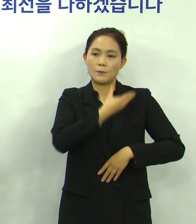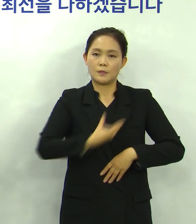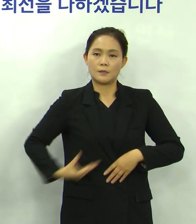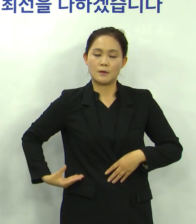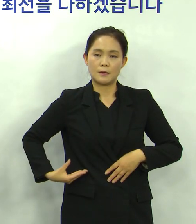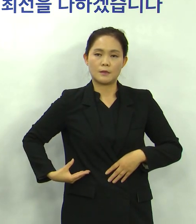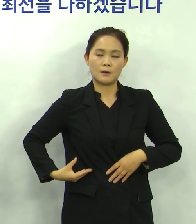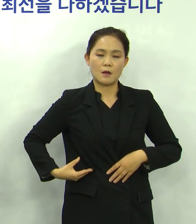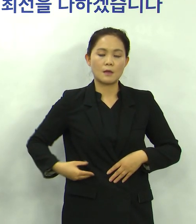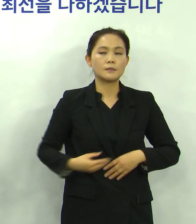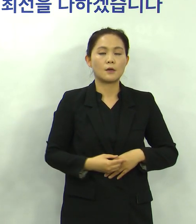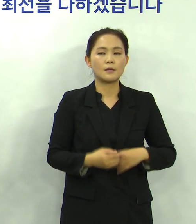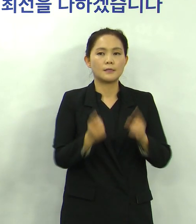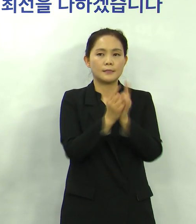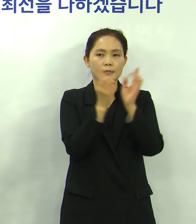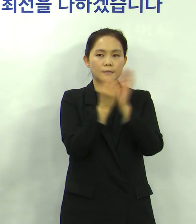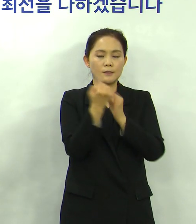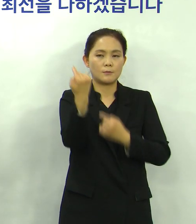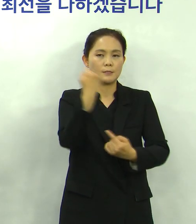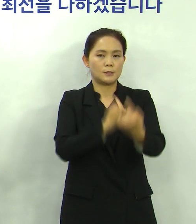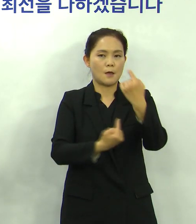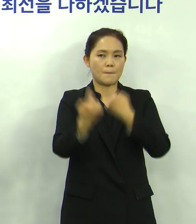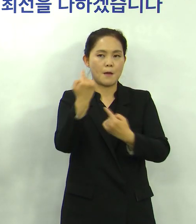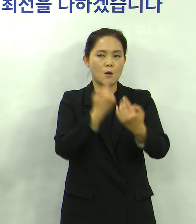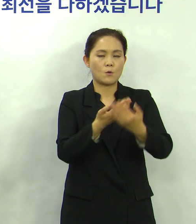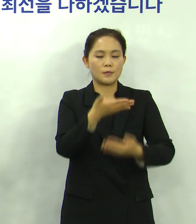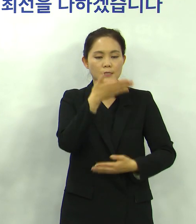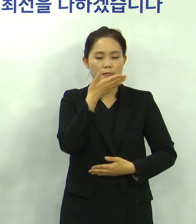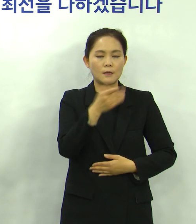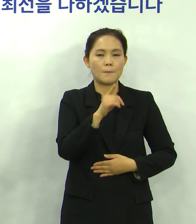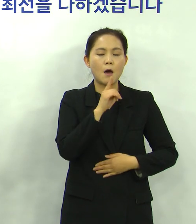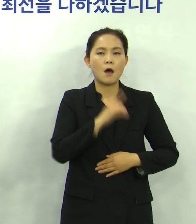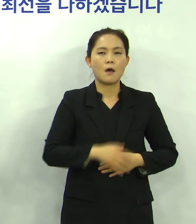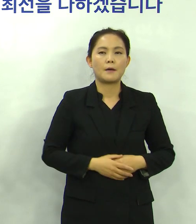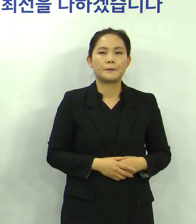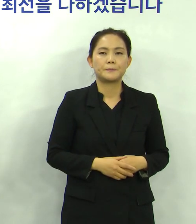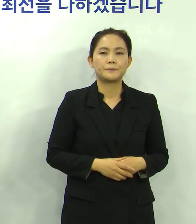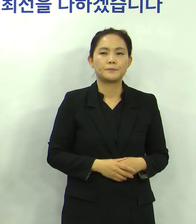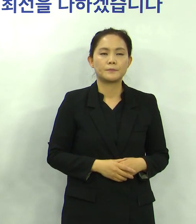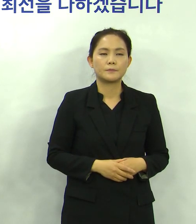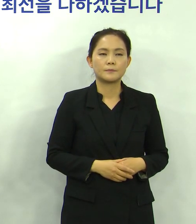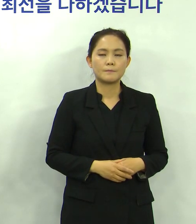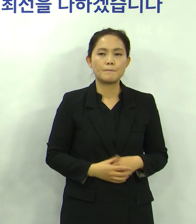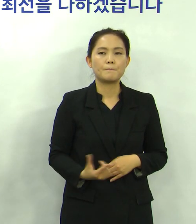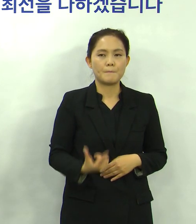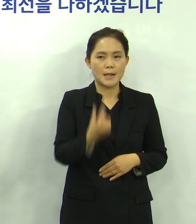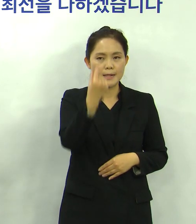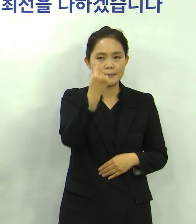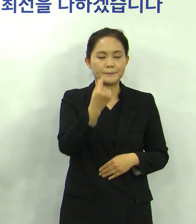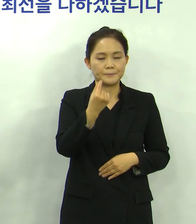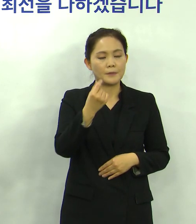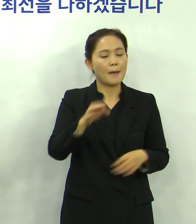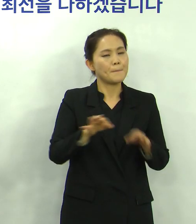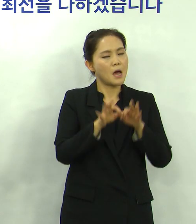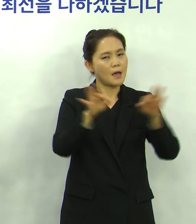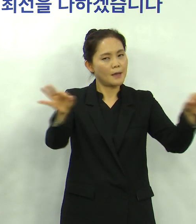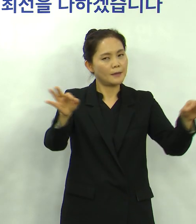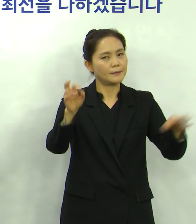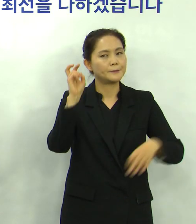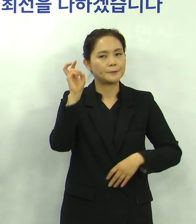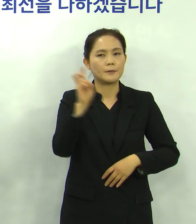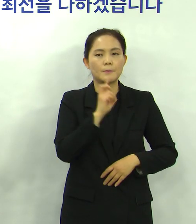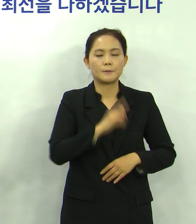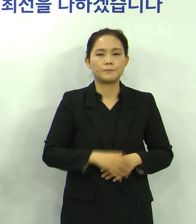행정복지센터에서 오프라인 신청으로 받고 있어 이런 시일 내에 대부분 지급될 것으로